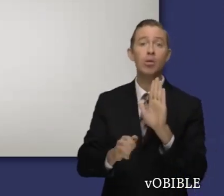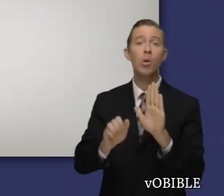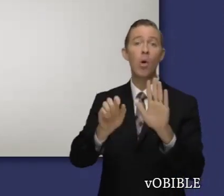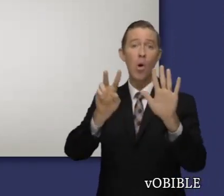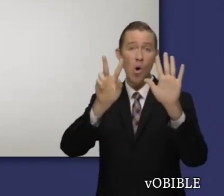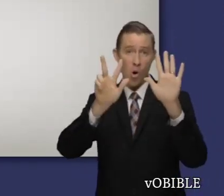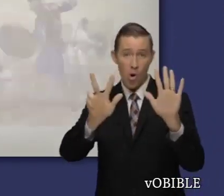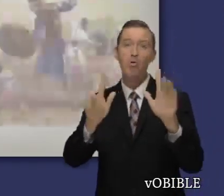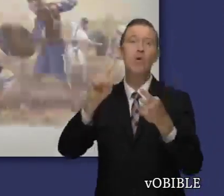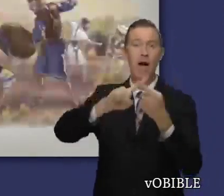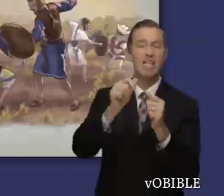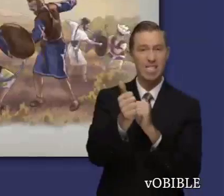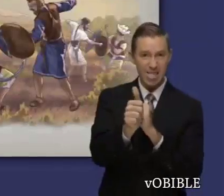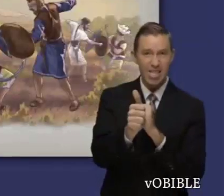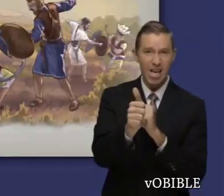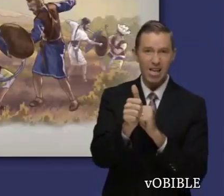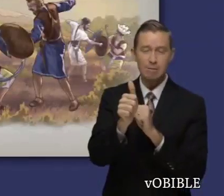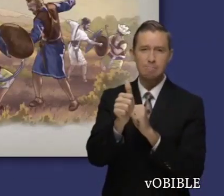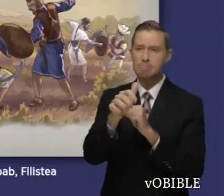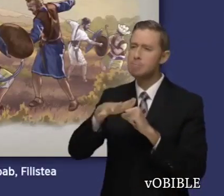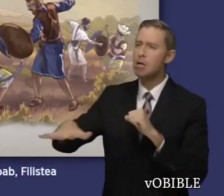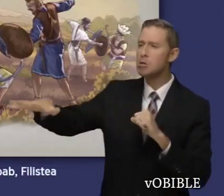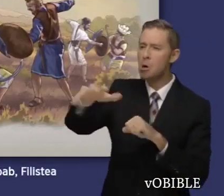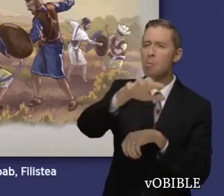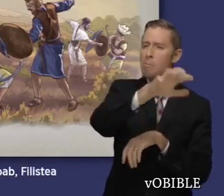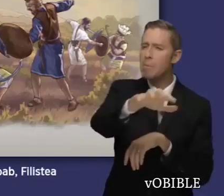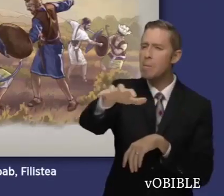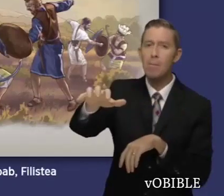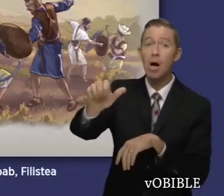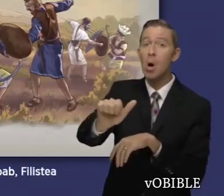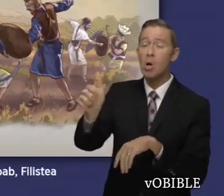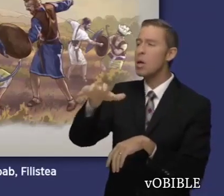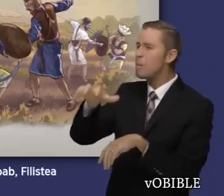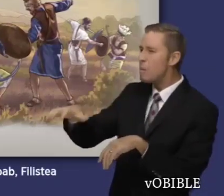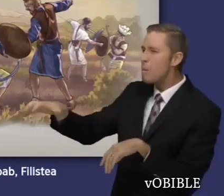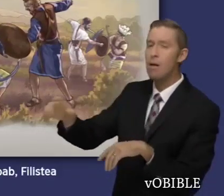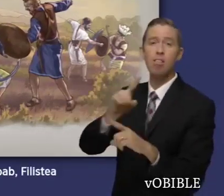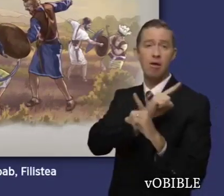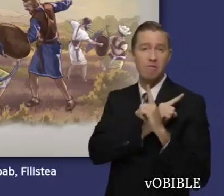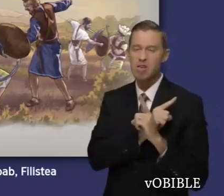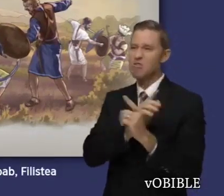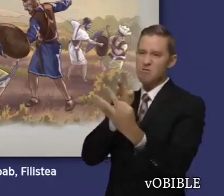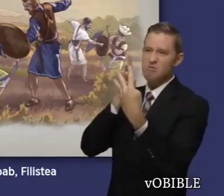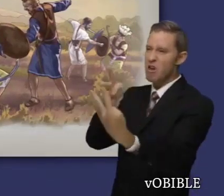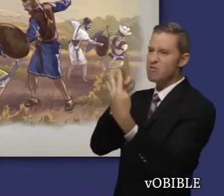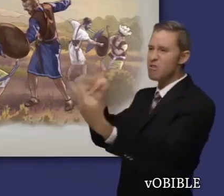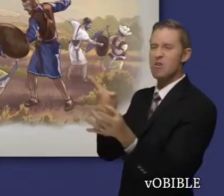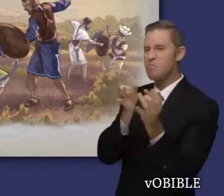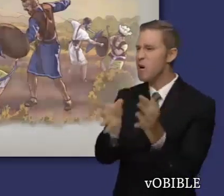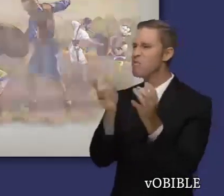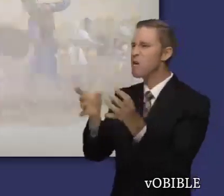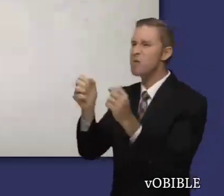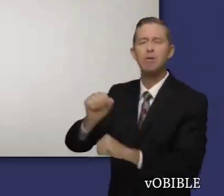Los capítulos 8 y 10 hablan de las victorias de David sobre los amalequitas, los moabitas, los filisteos y